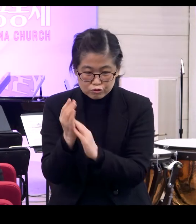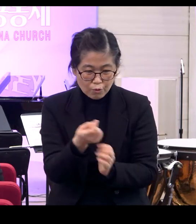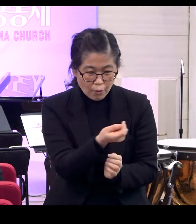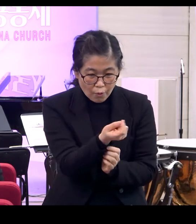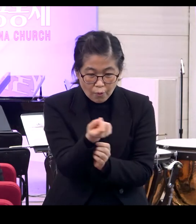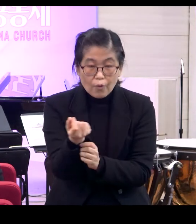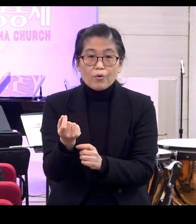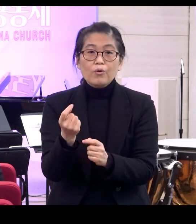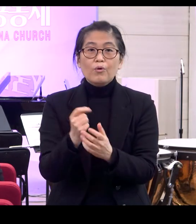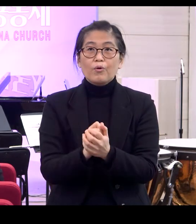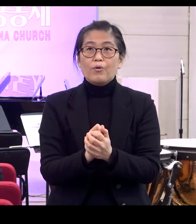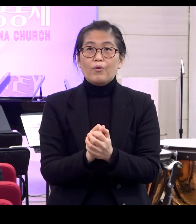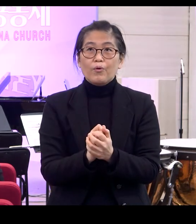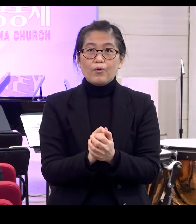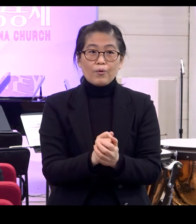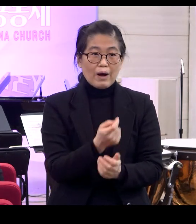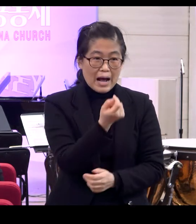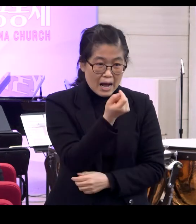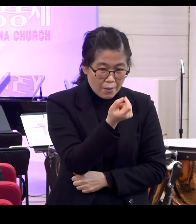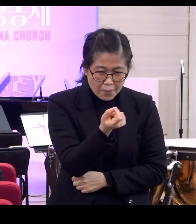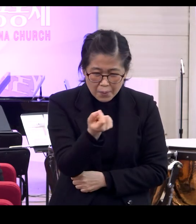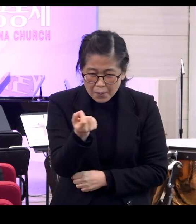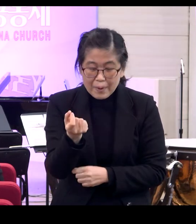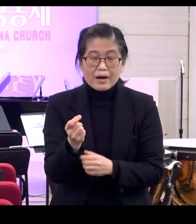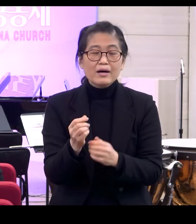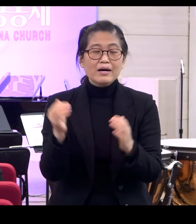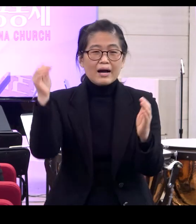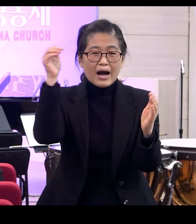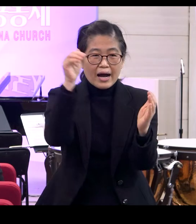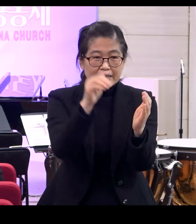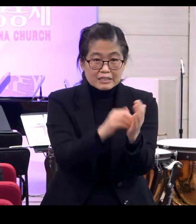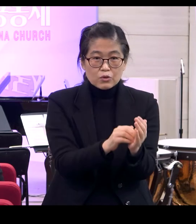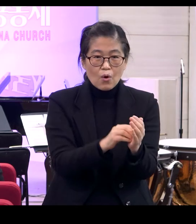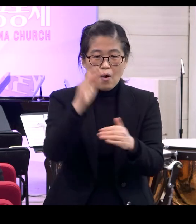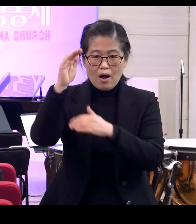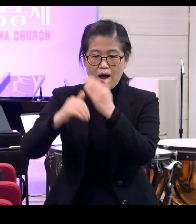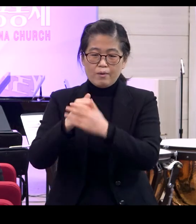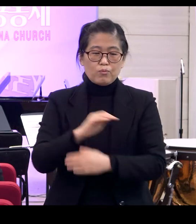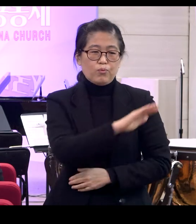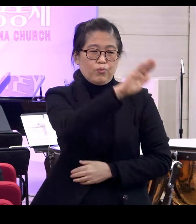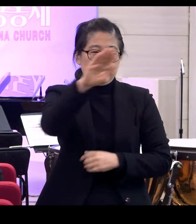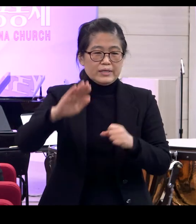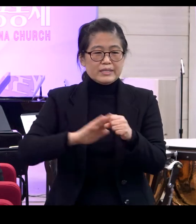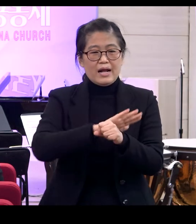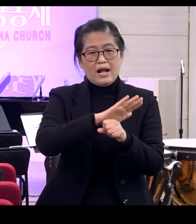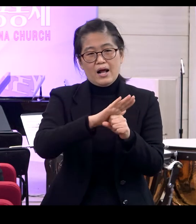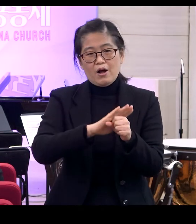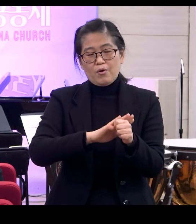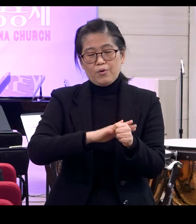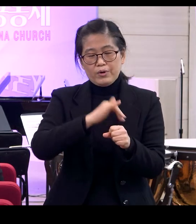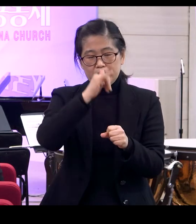정말 작은 들풀 하나하나까지도 말이죠 다 말하고 있습니다 하나님이 우리를 정말 사랑하신다는 것을